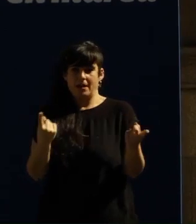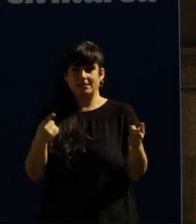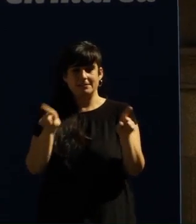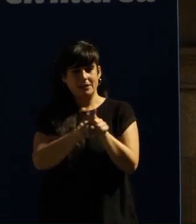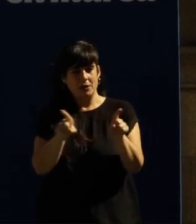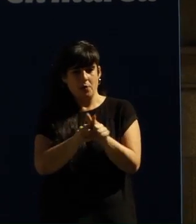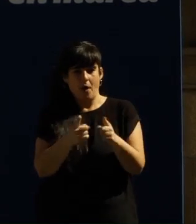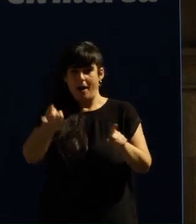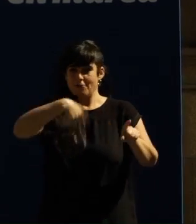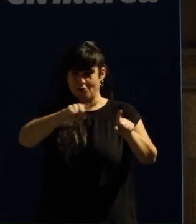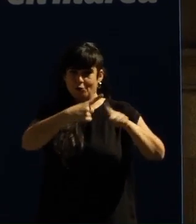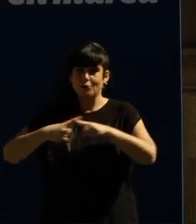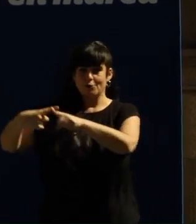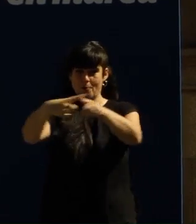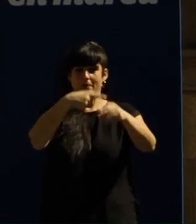nós